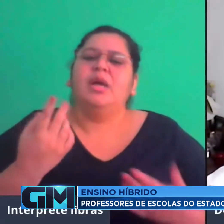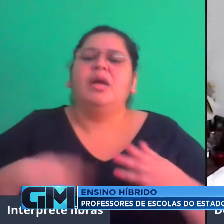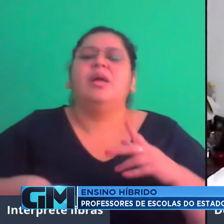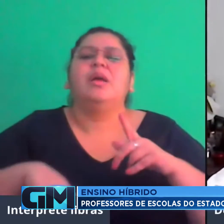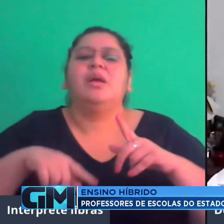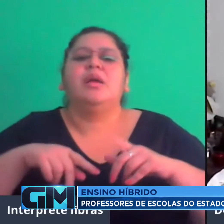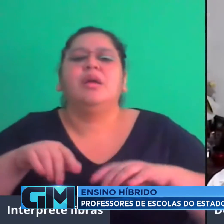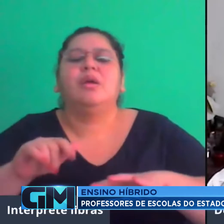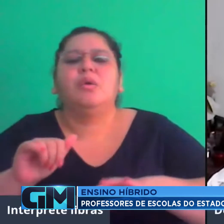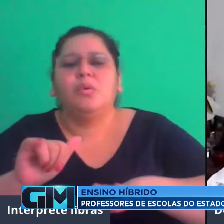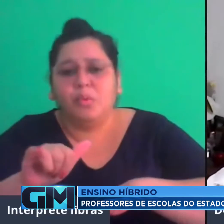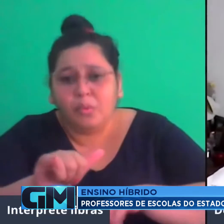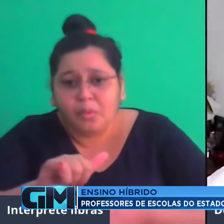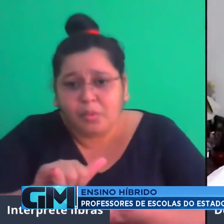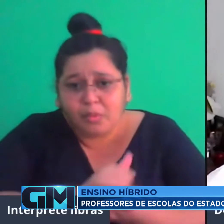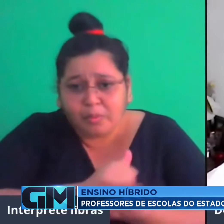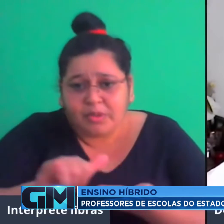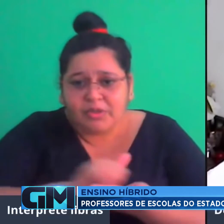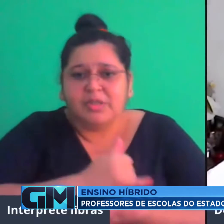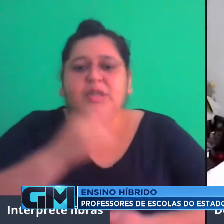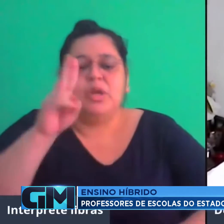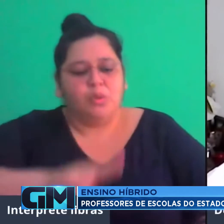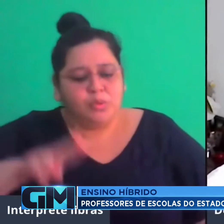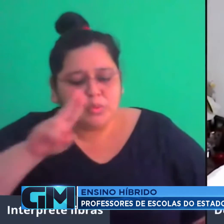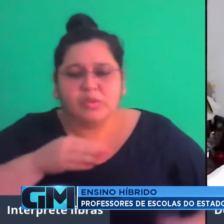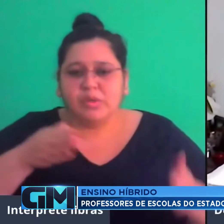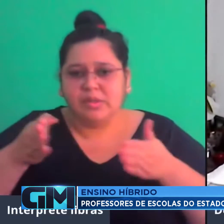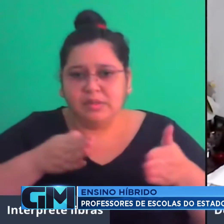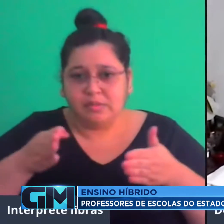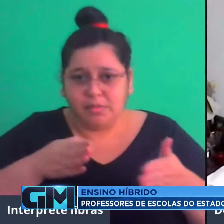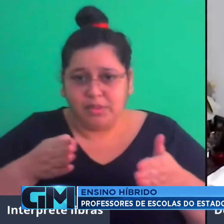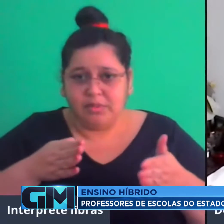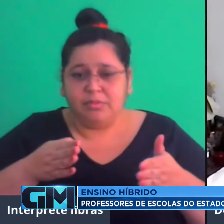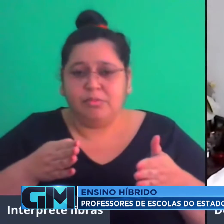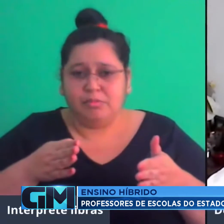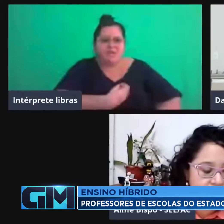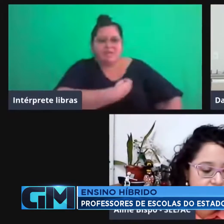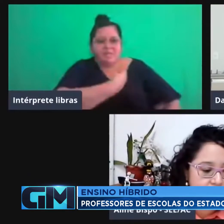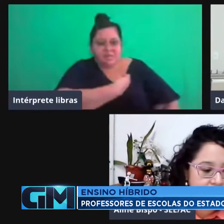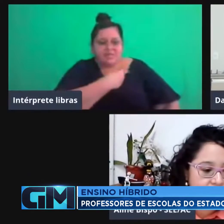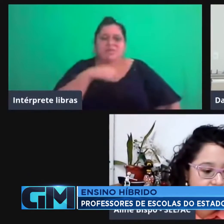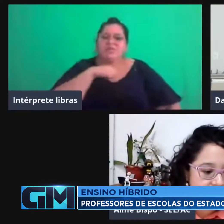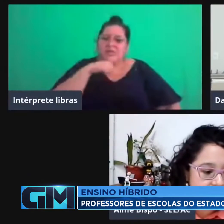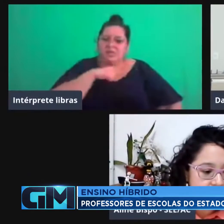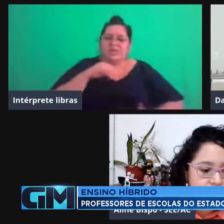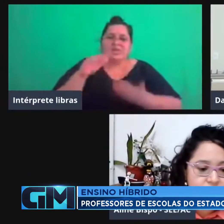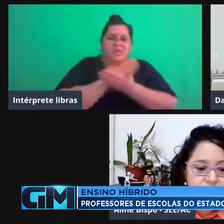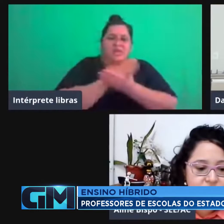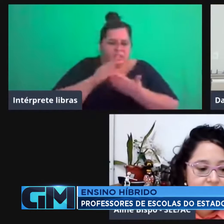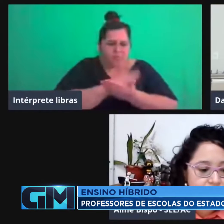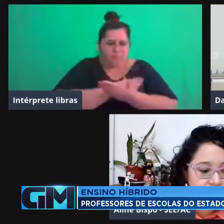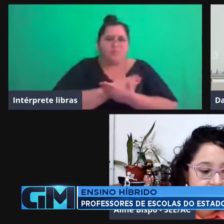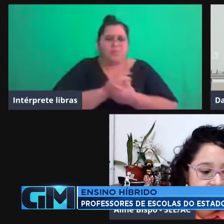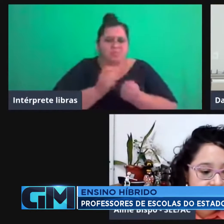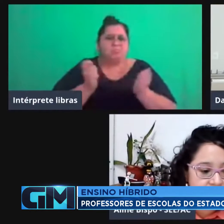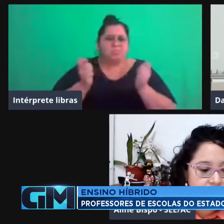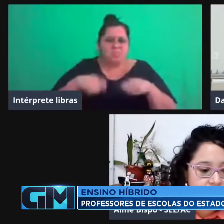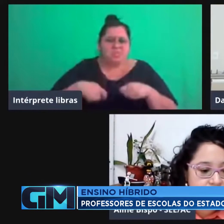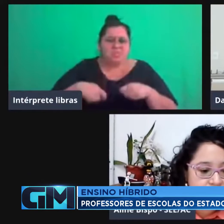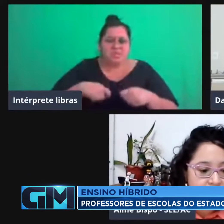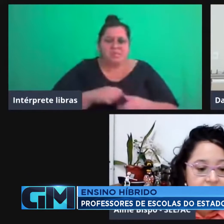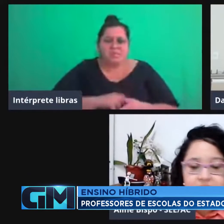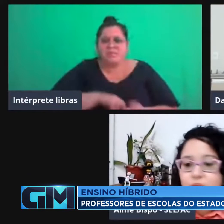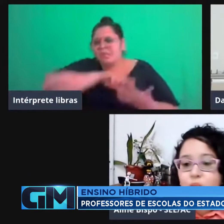utilizamos nesse período para realizar as formações EAD. Professores, gestores, coordenadores de